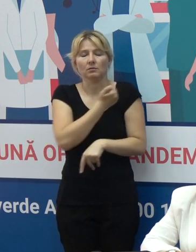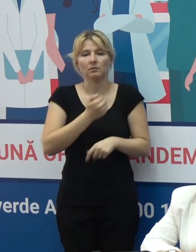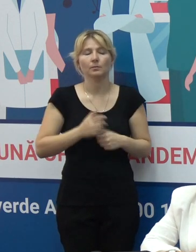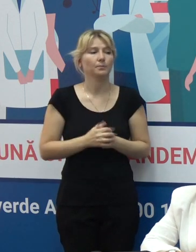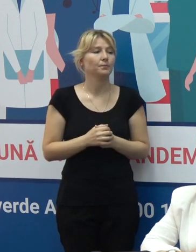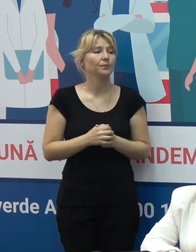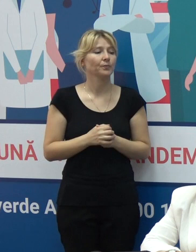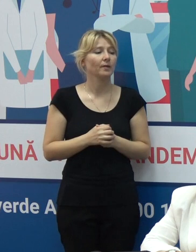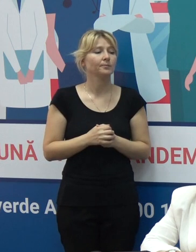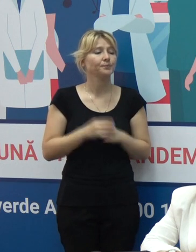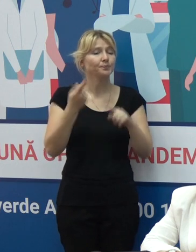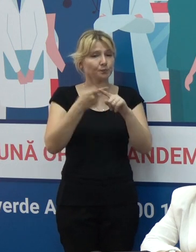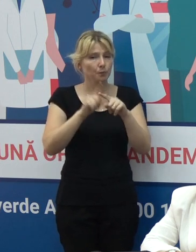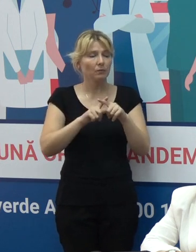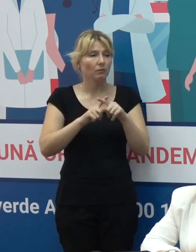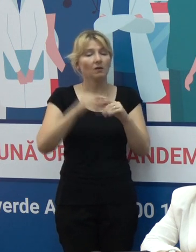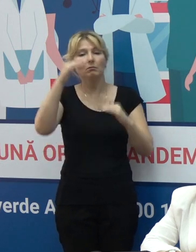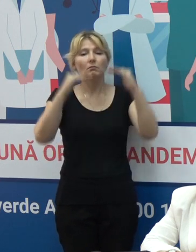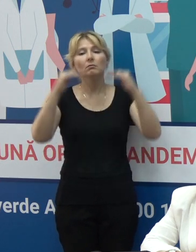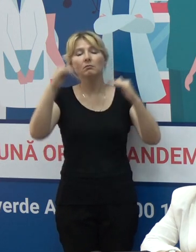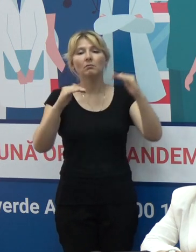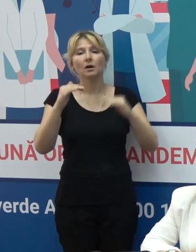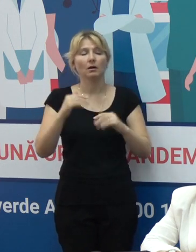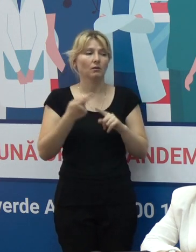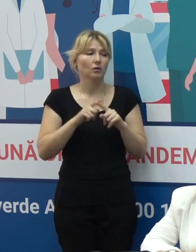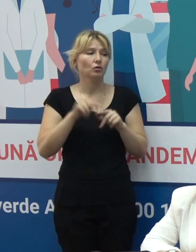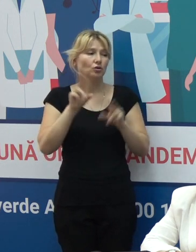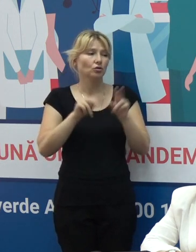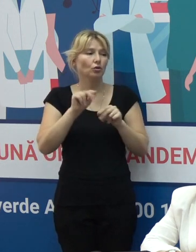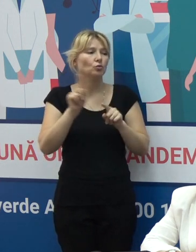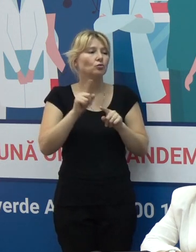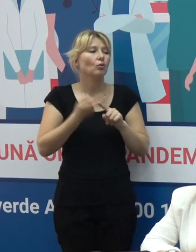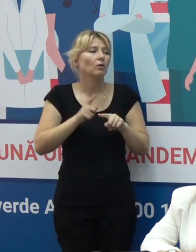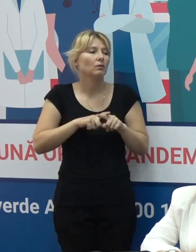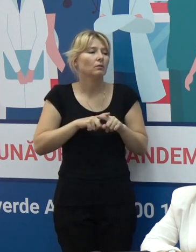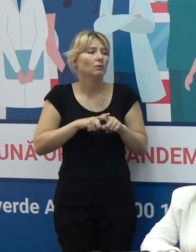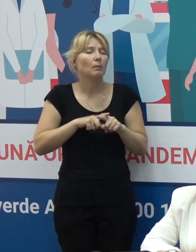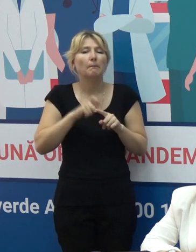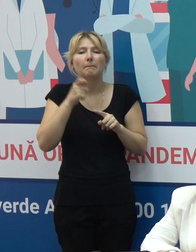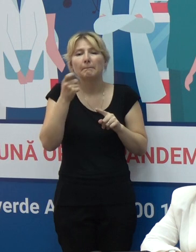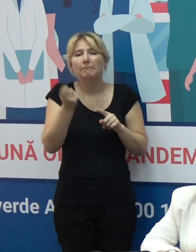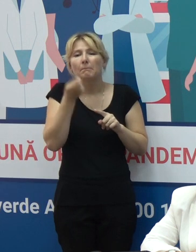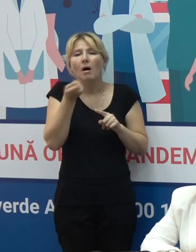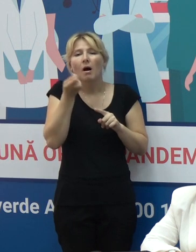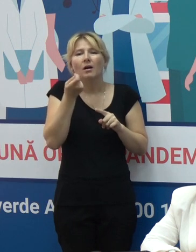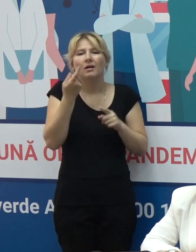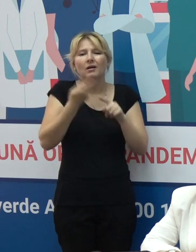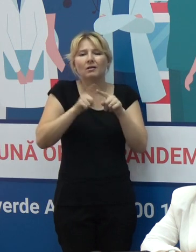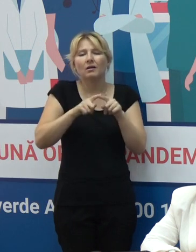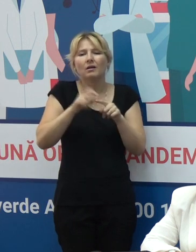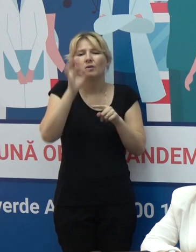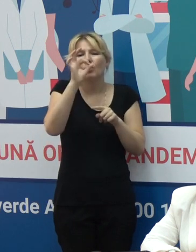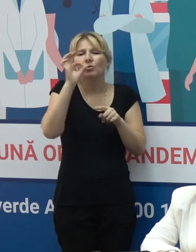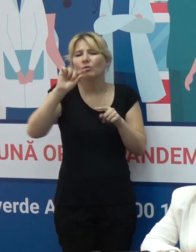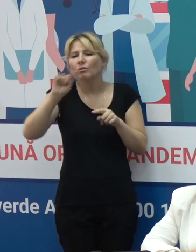Deci această proporție constituie sub 1.000%, este un procent